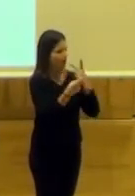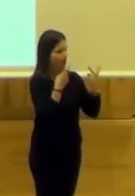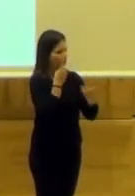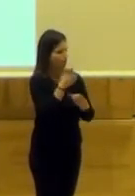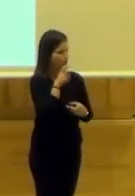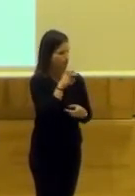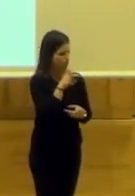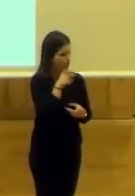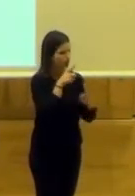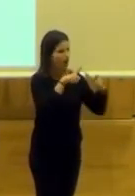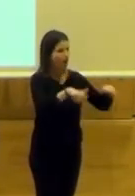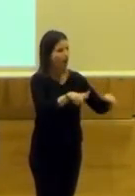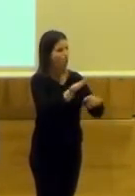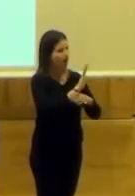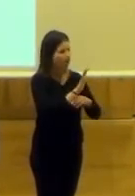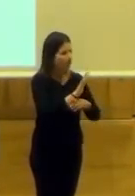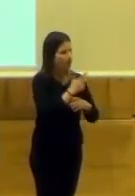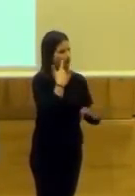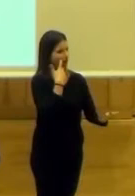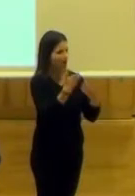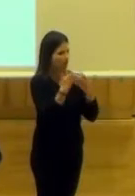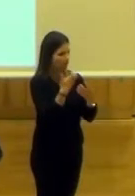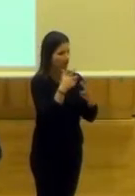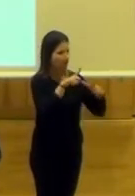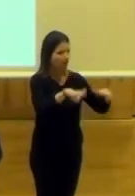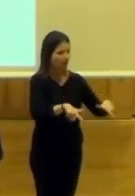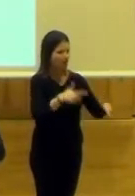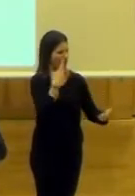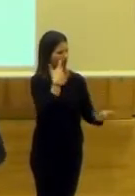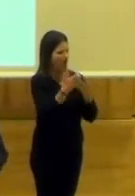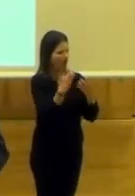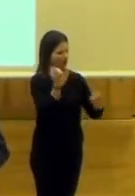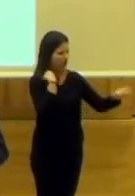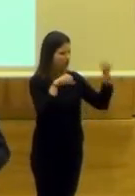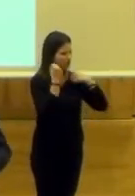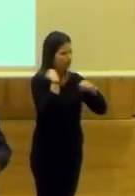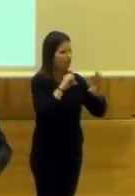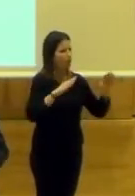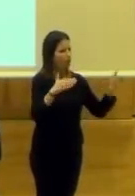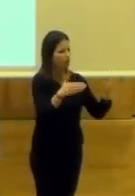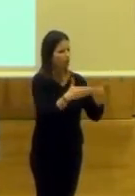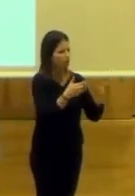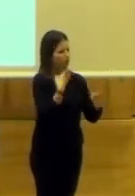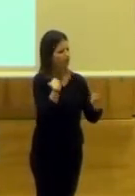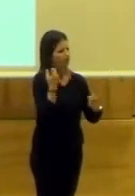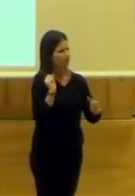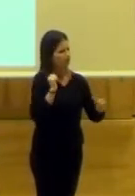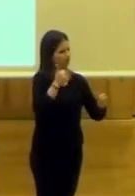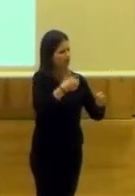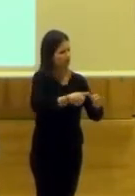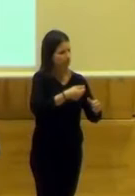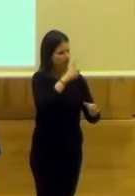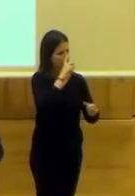universitaria y aula de cine, arte escénica, donde está el aula de arte escénica, un grupo refundado también de tradición, como es el grupo